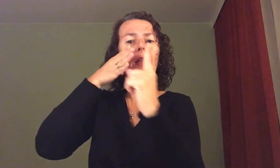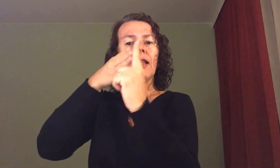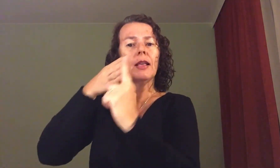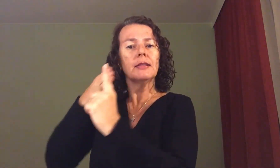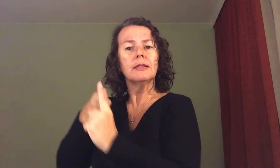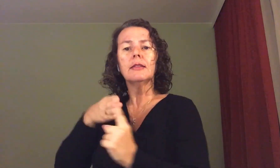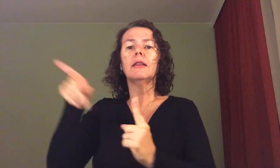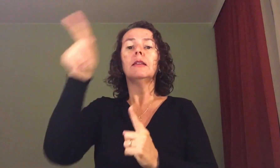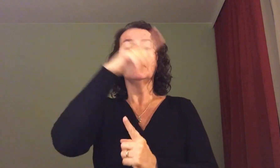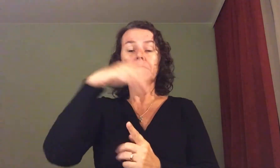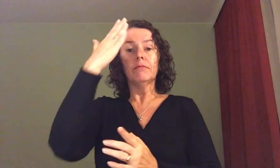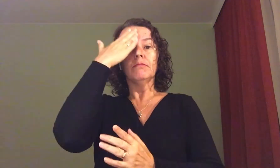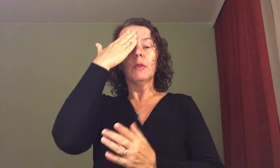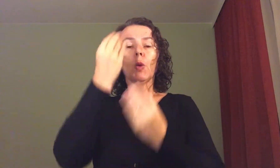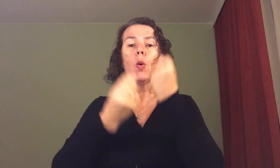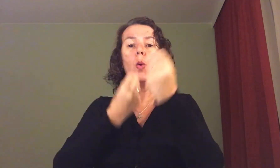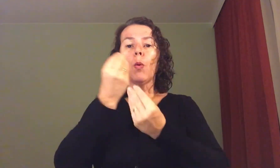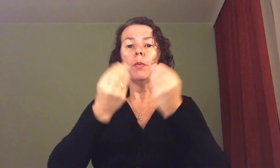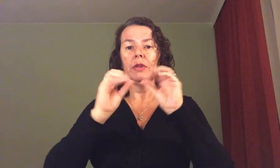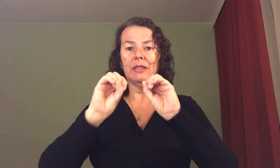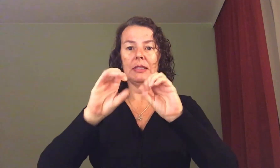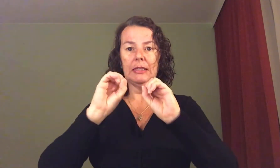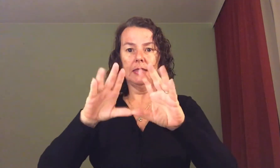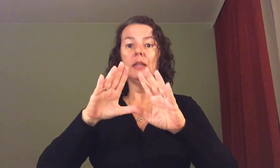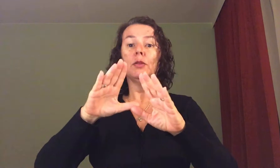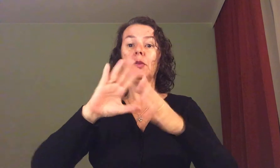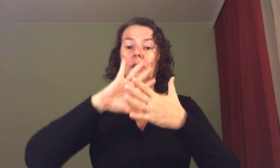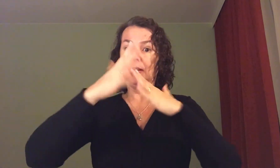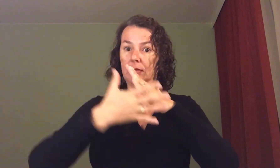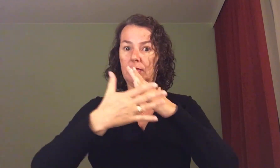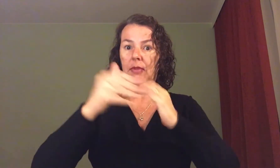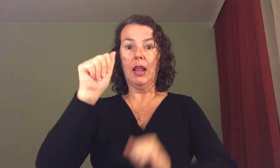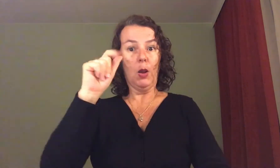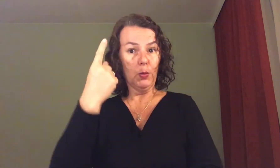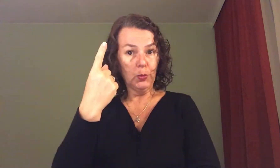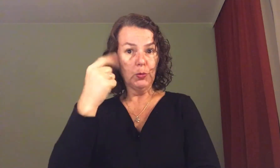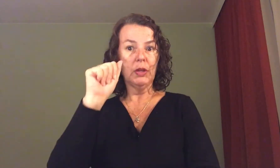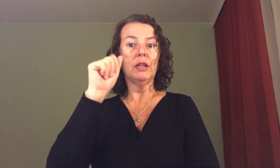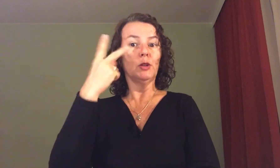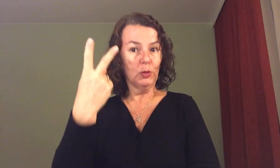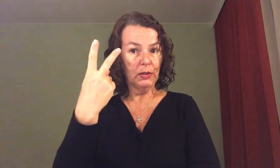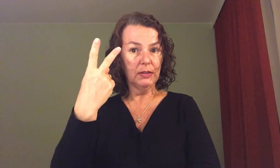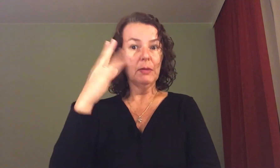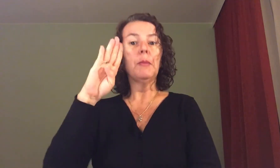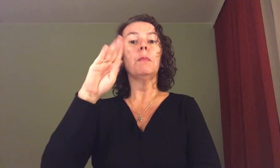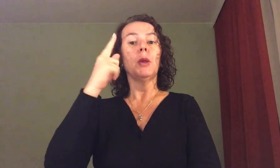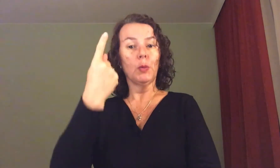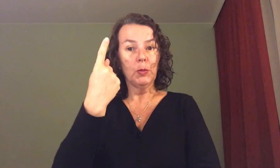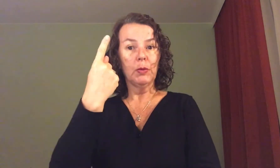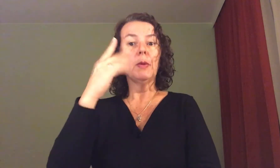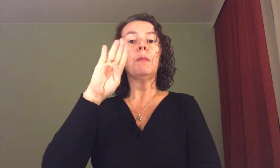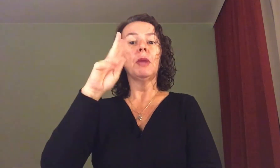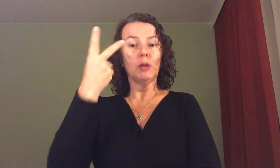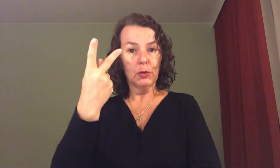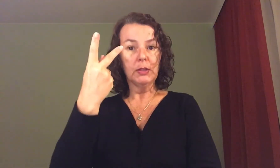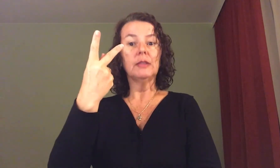Libras constituído por seis níveis A1, A2, B1, B2,